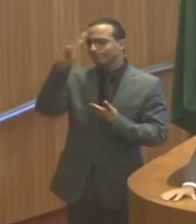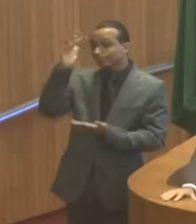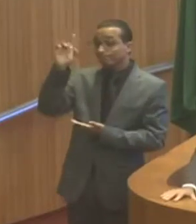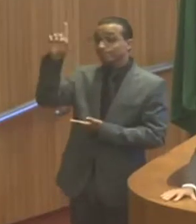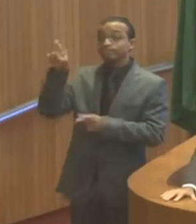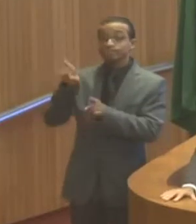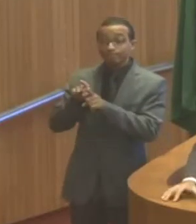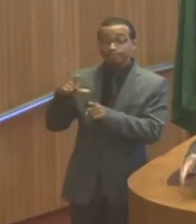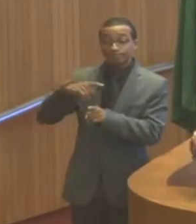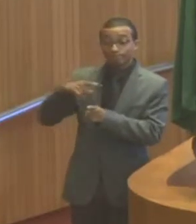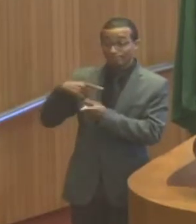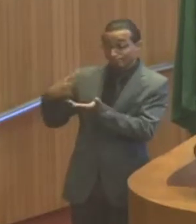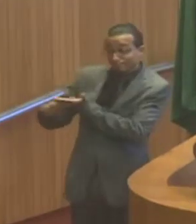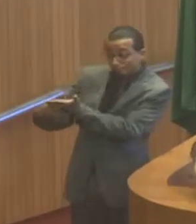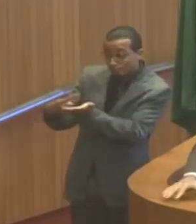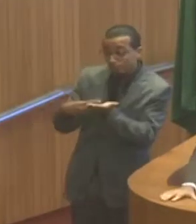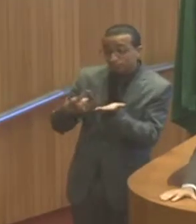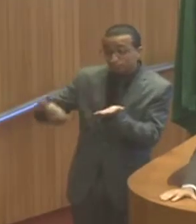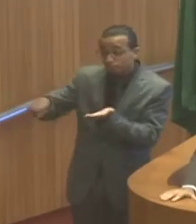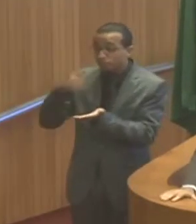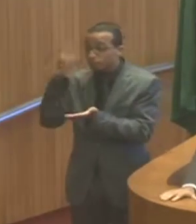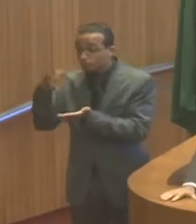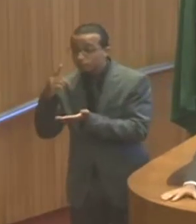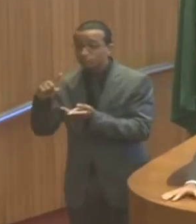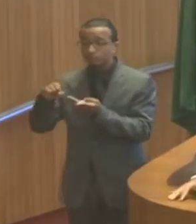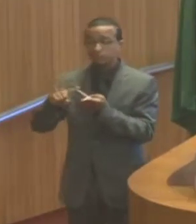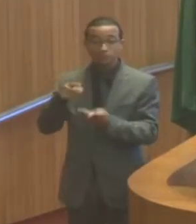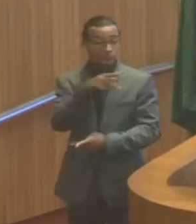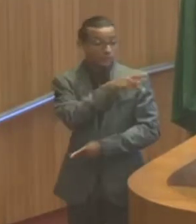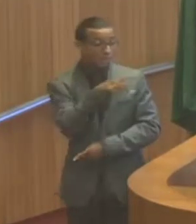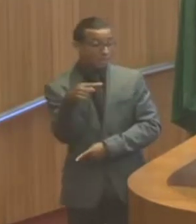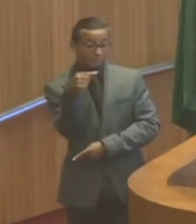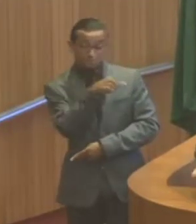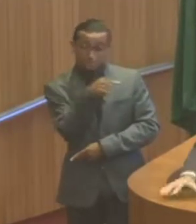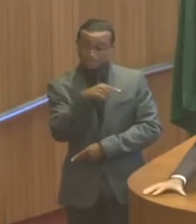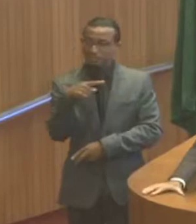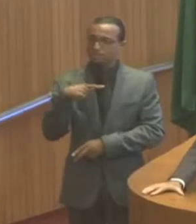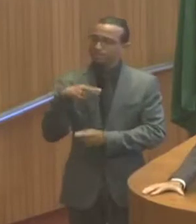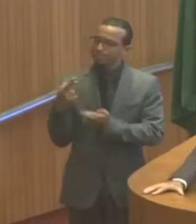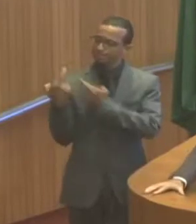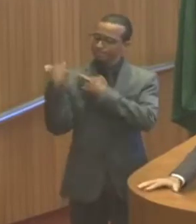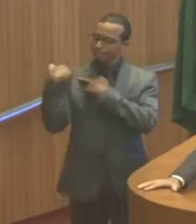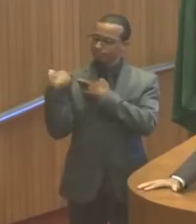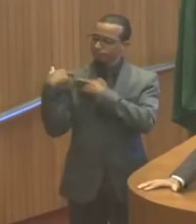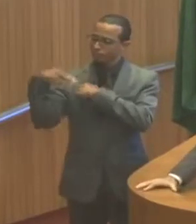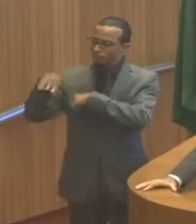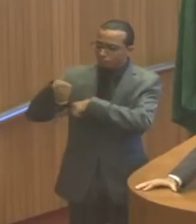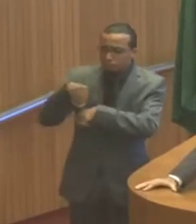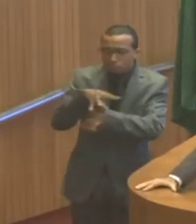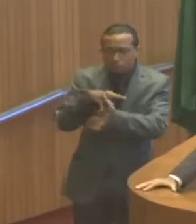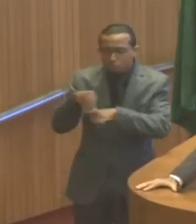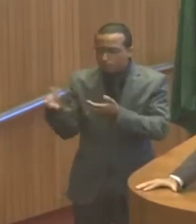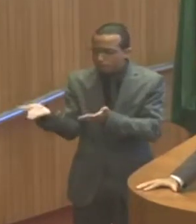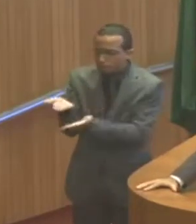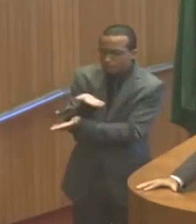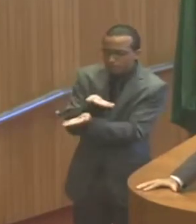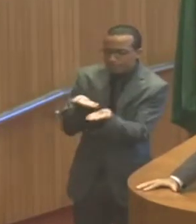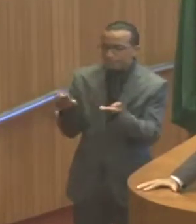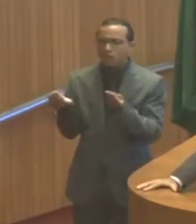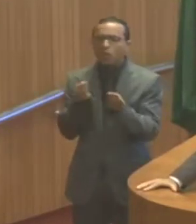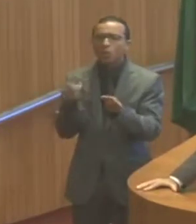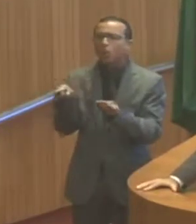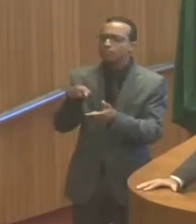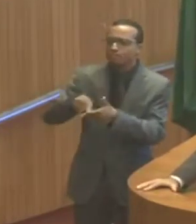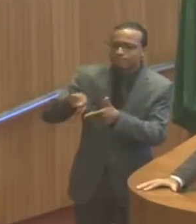e da presidência que intermediou essas relações de conflito chegaram a um